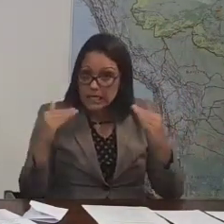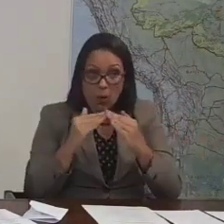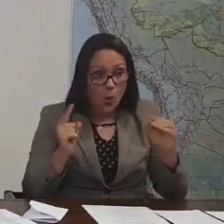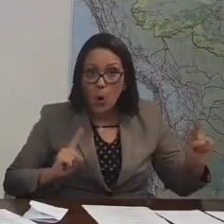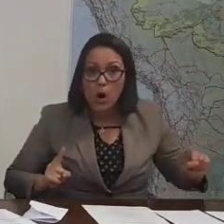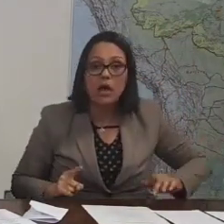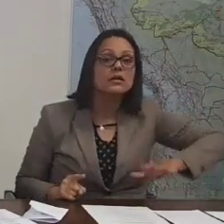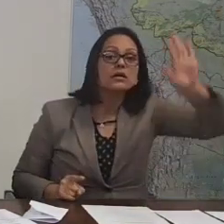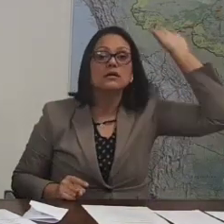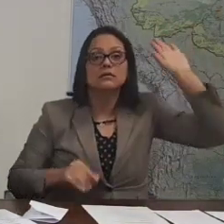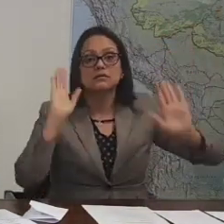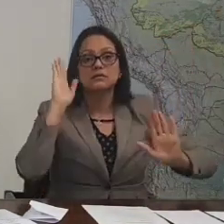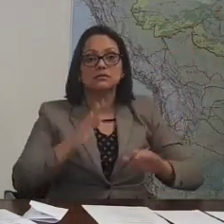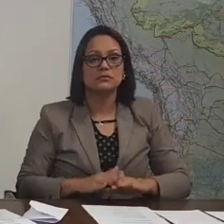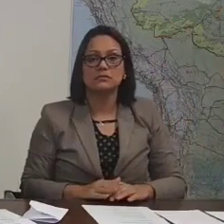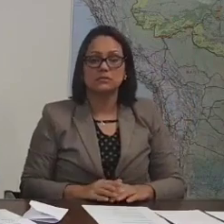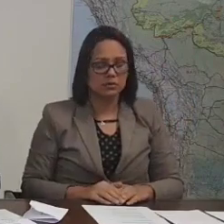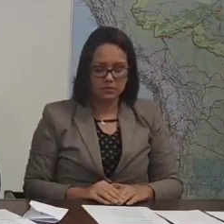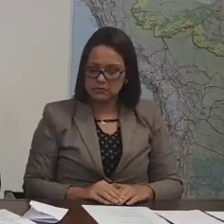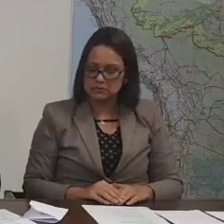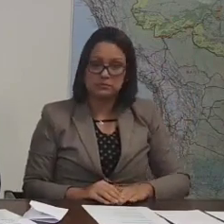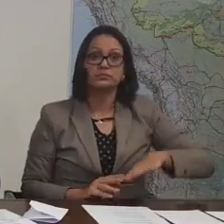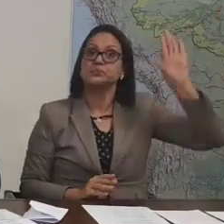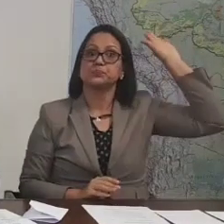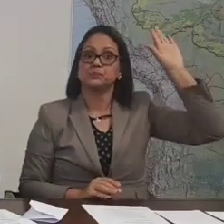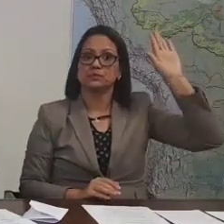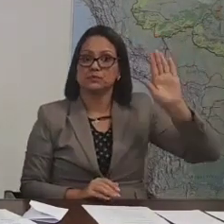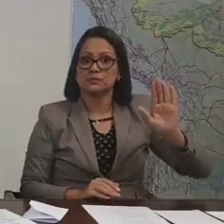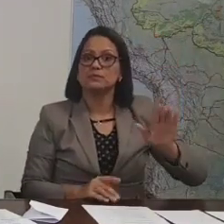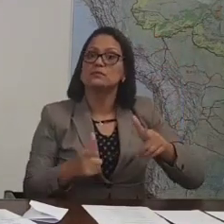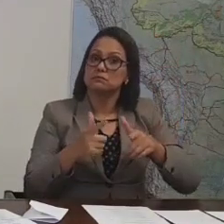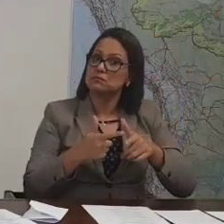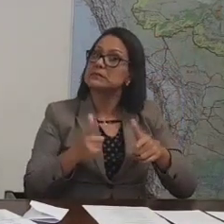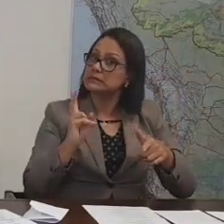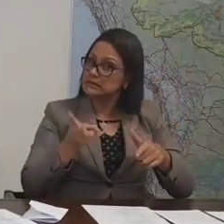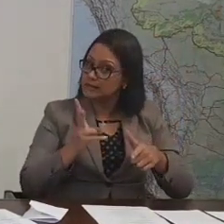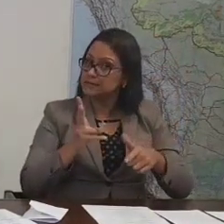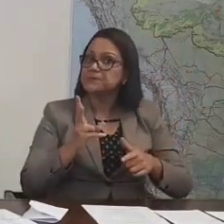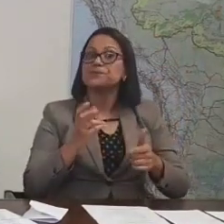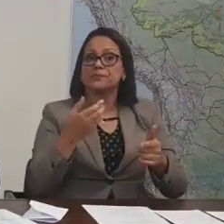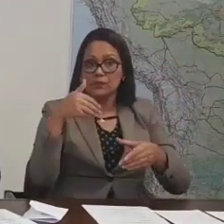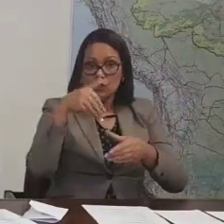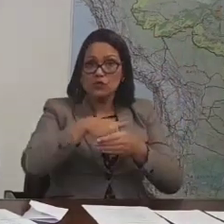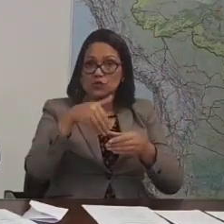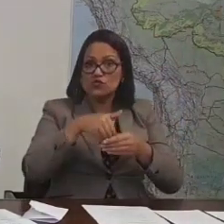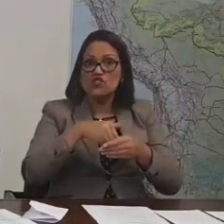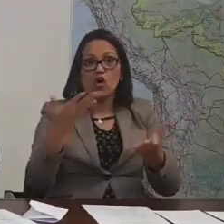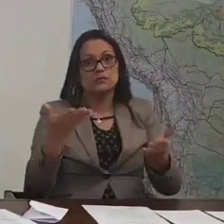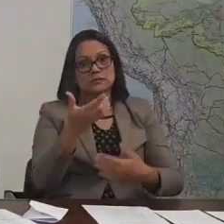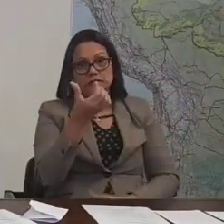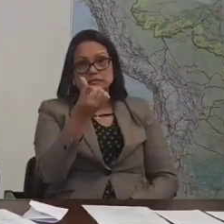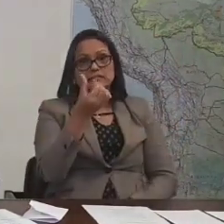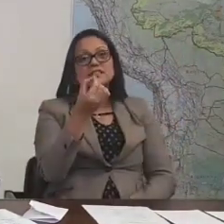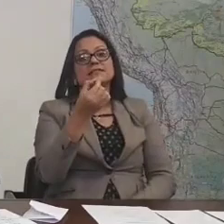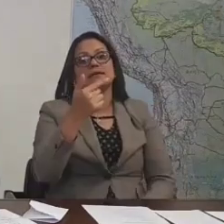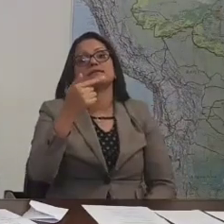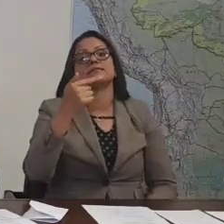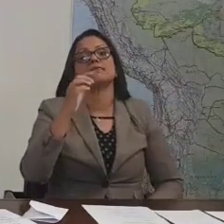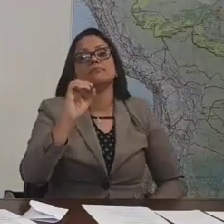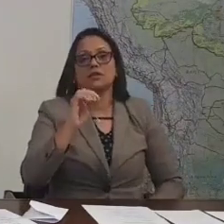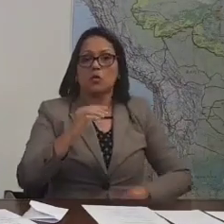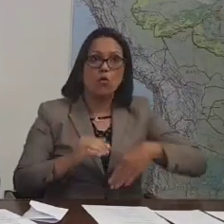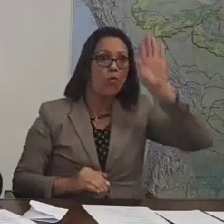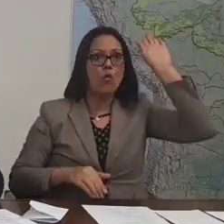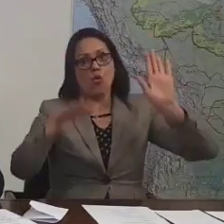Pô, muita gente levantou o braço. Na Câmara, em média, quando tem uma votação dessa maneira, 60, 70 levanta o braço.